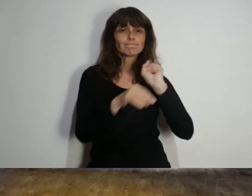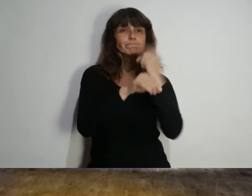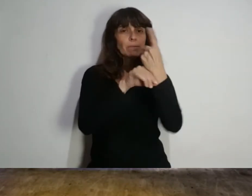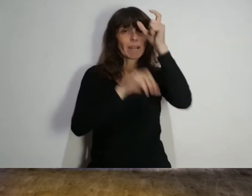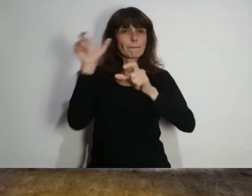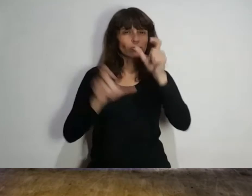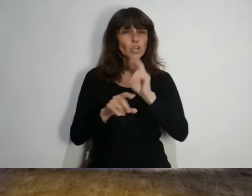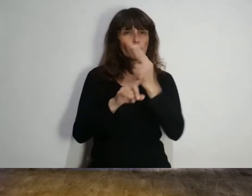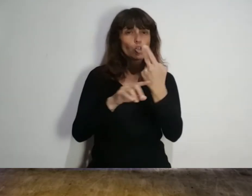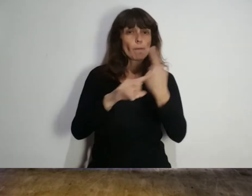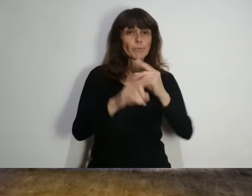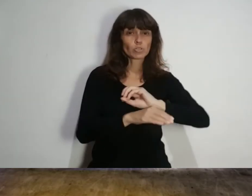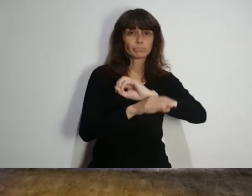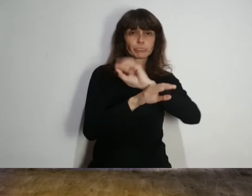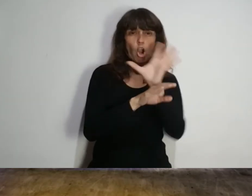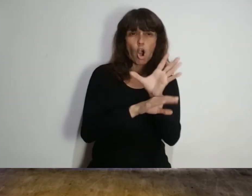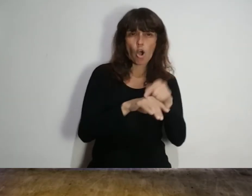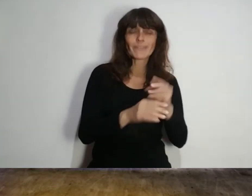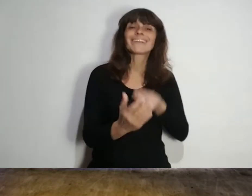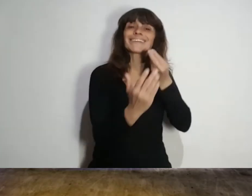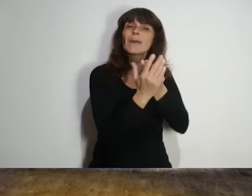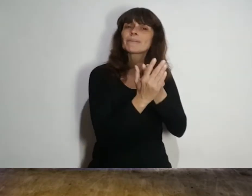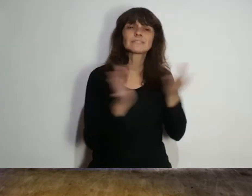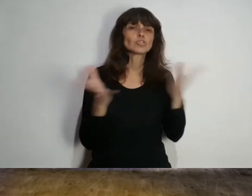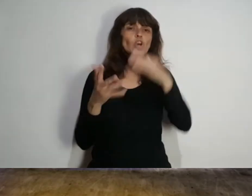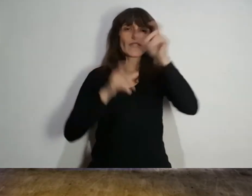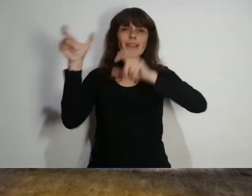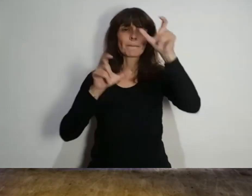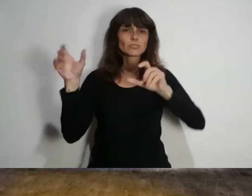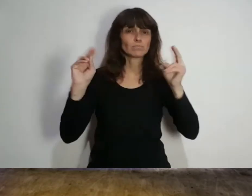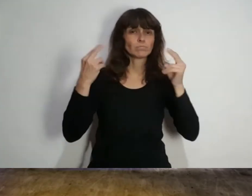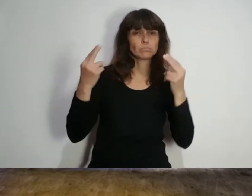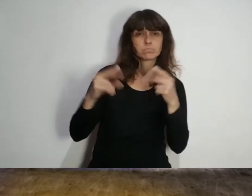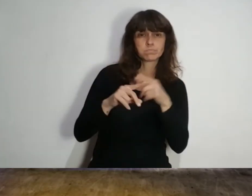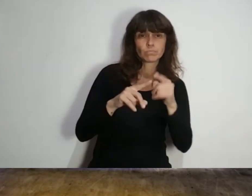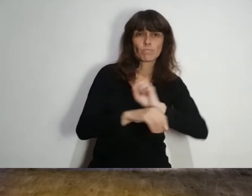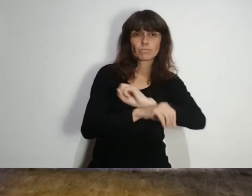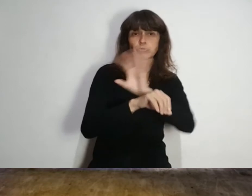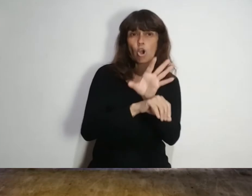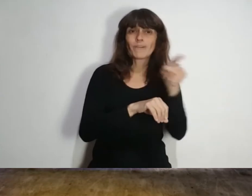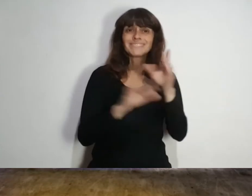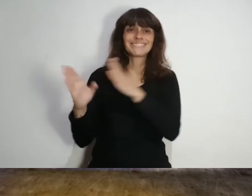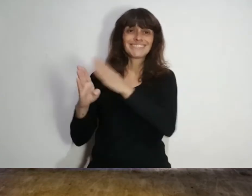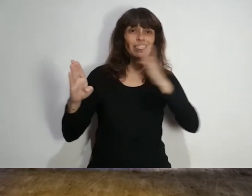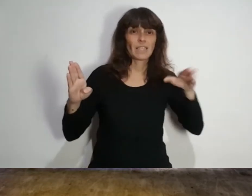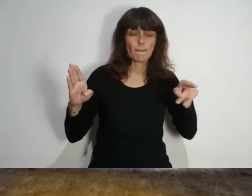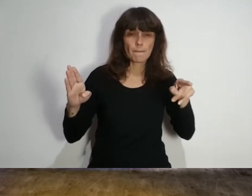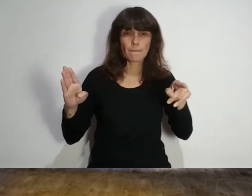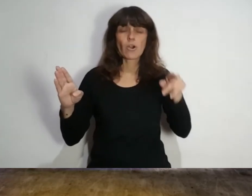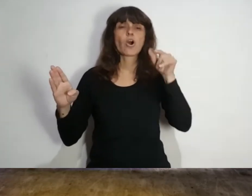primer muerto por COVID-19 en representación del resto de las víctimas de coronavirus que hayan fallecido en el periodo